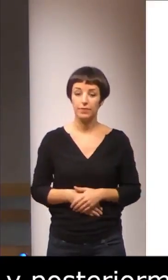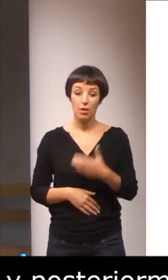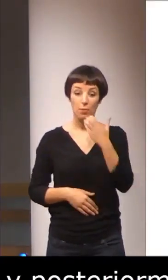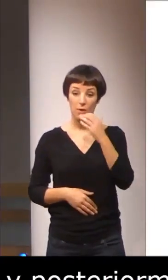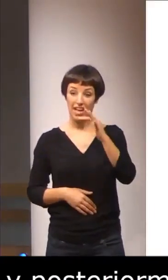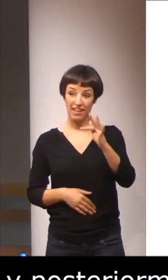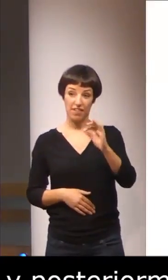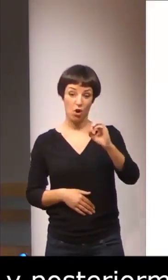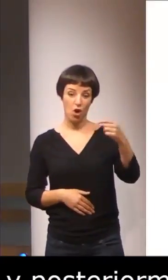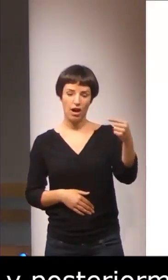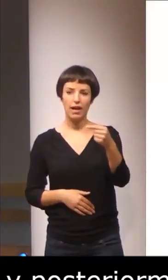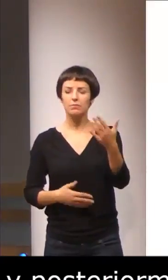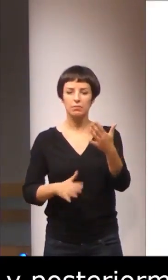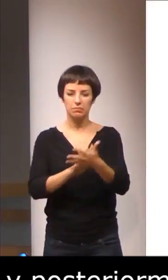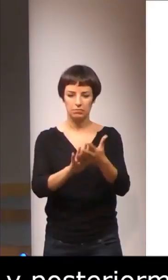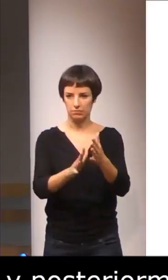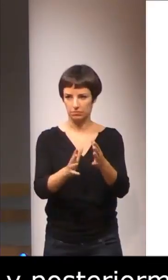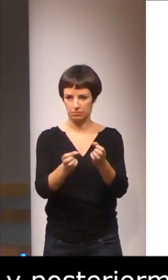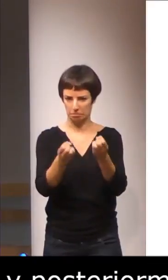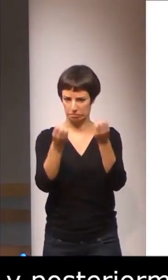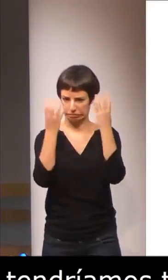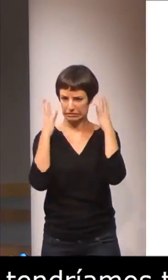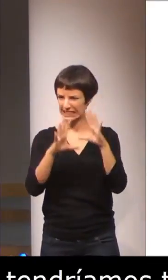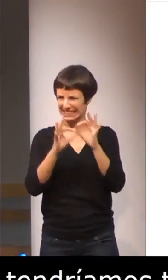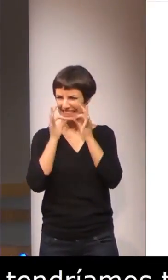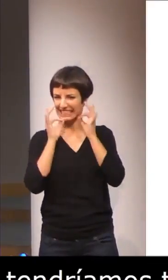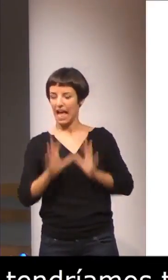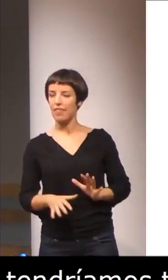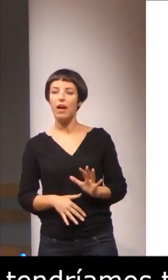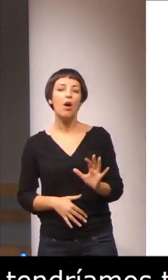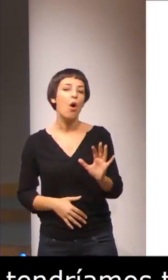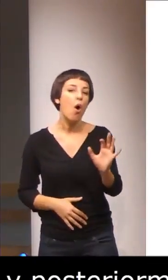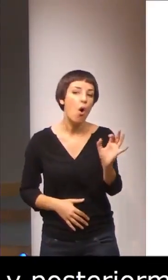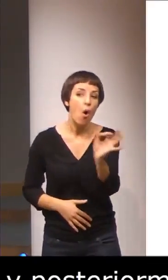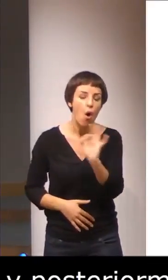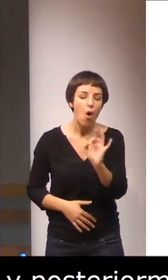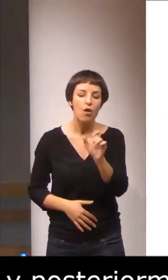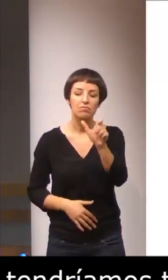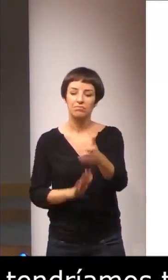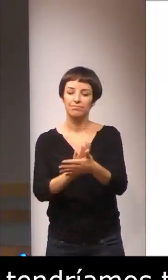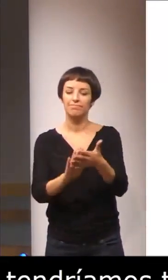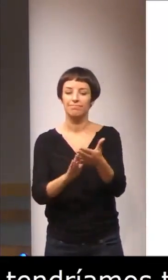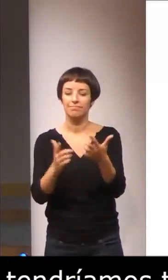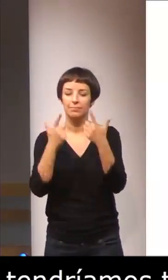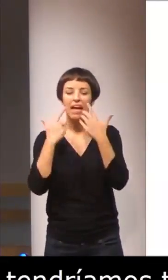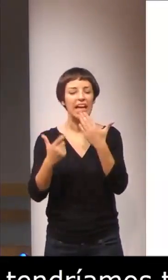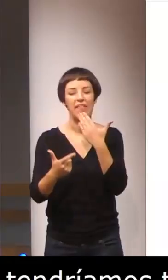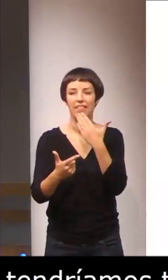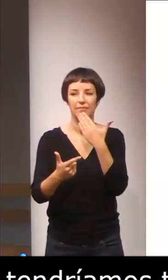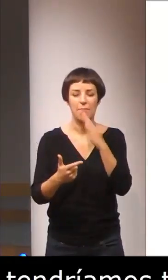signado es ininteligible o bien presenta características propias de edades anteriores,